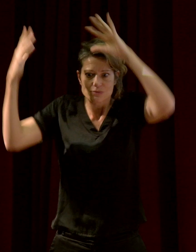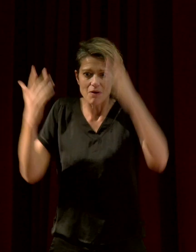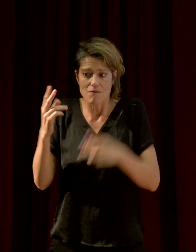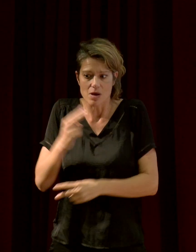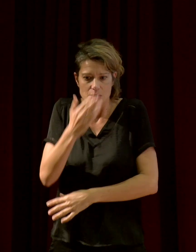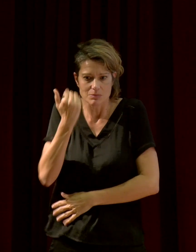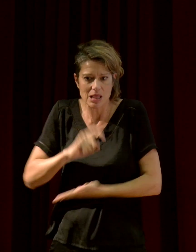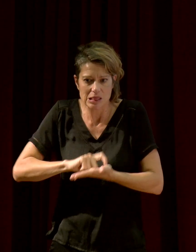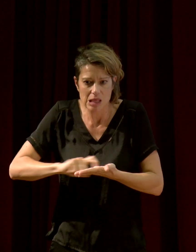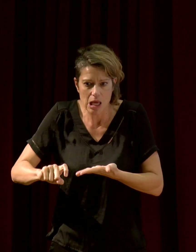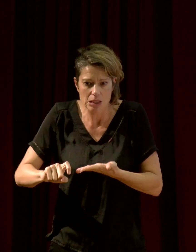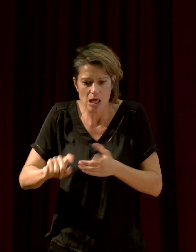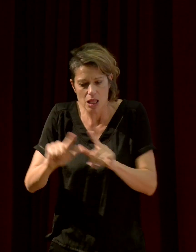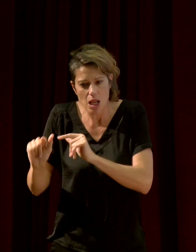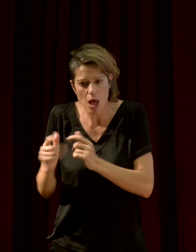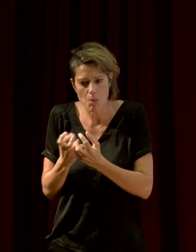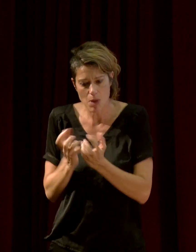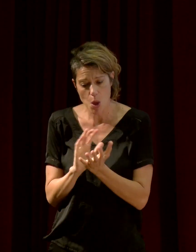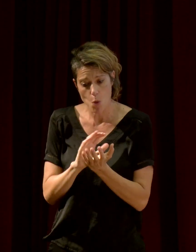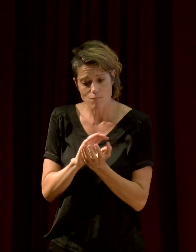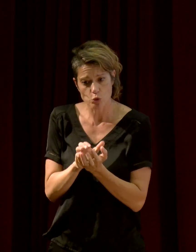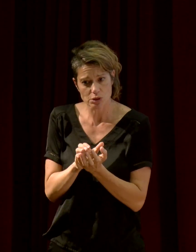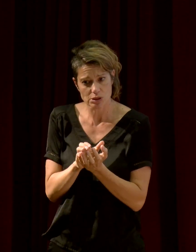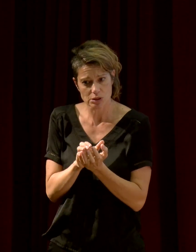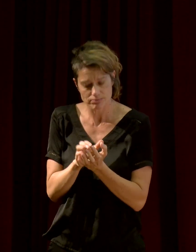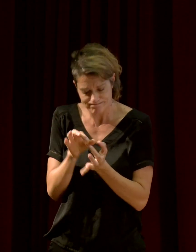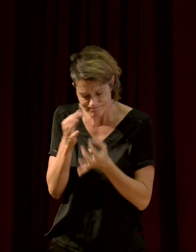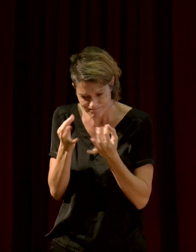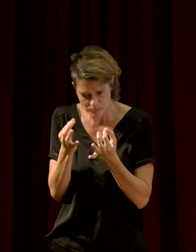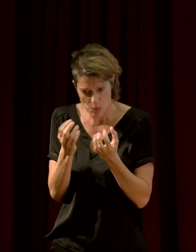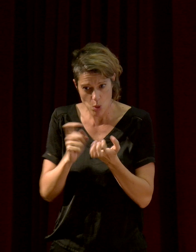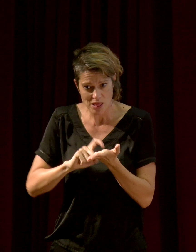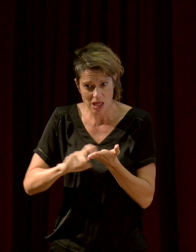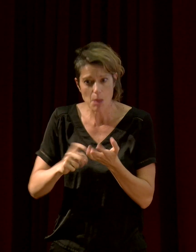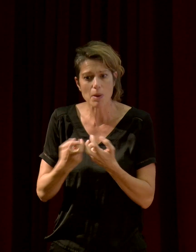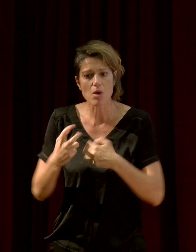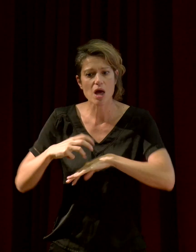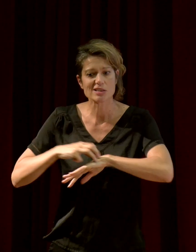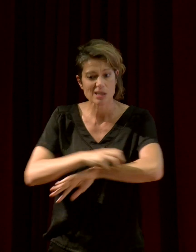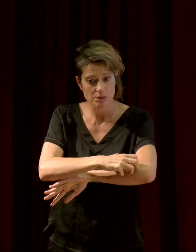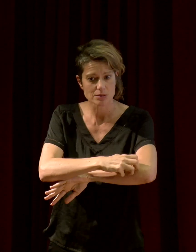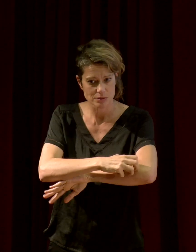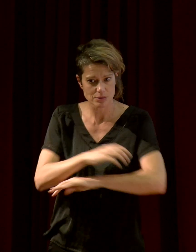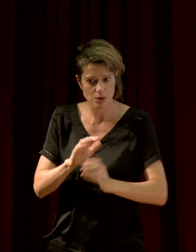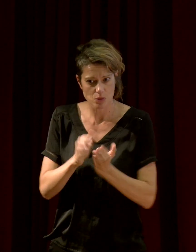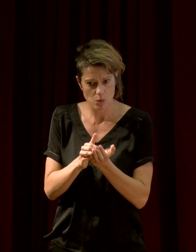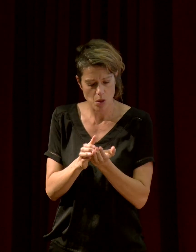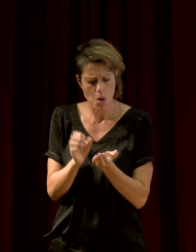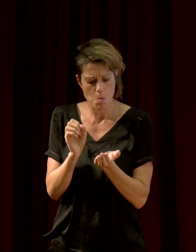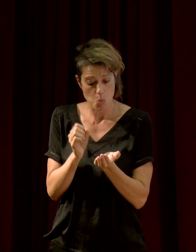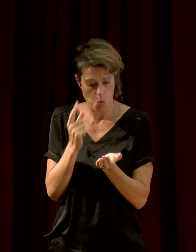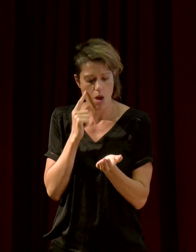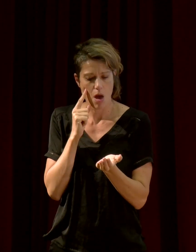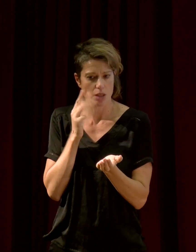y a des traces dans certains fossiles d'appareils fonateurs. Donc, on peut savoir, notamment pour des insectes. On peut dater les premiers sons